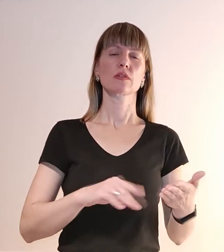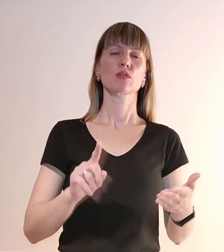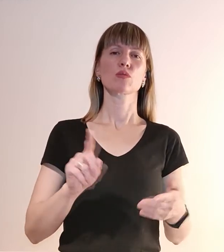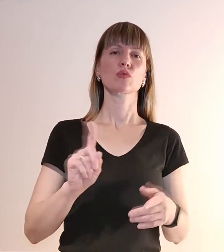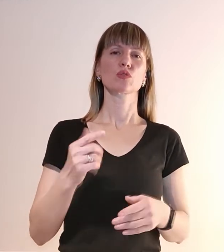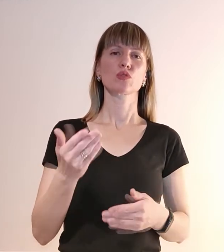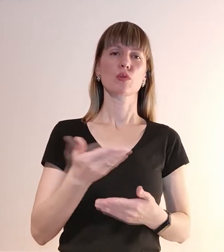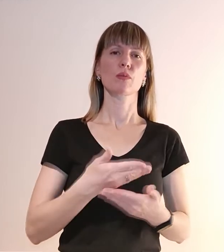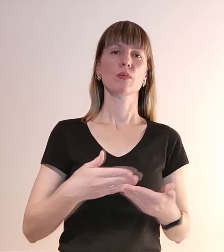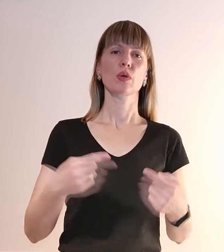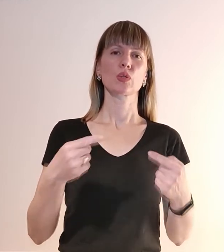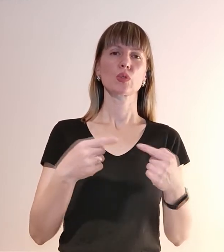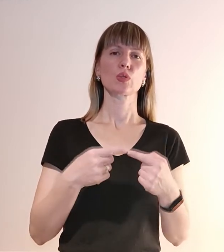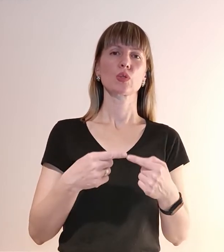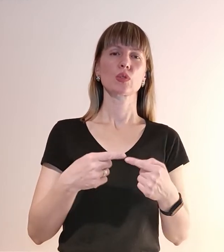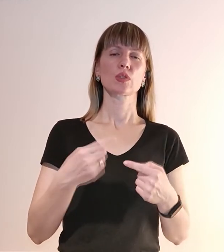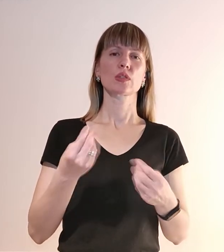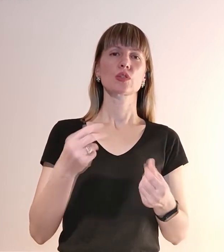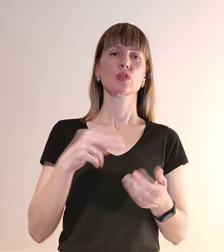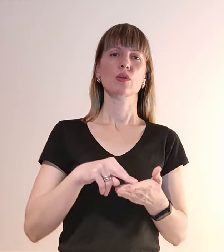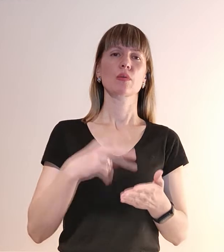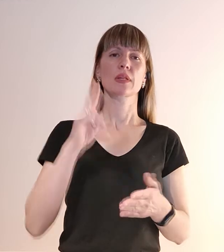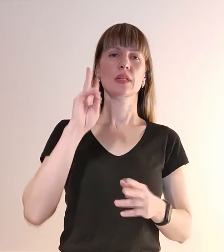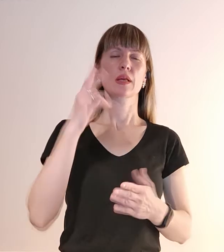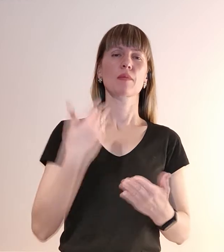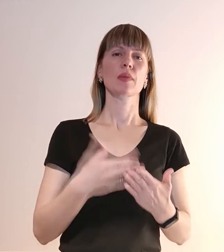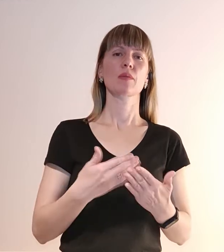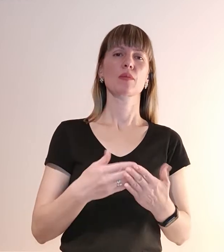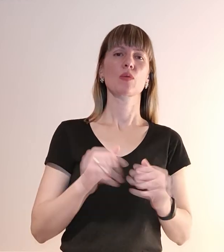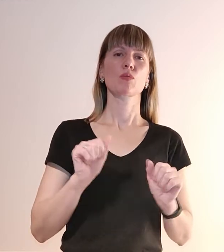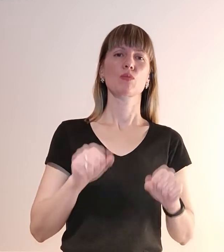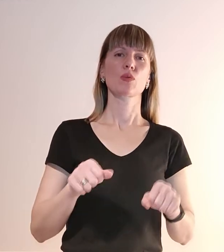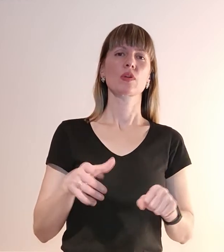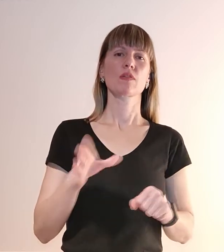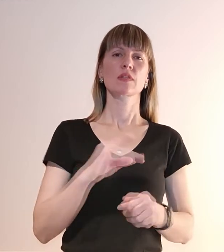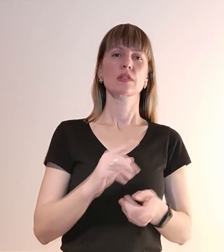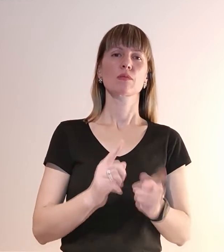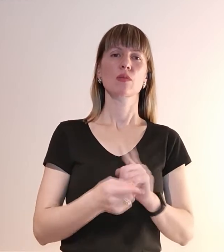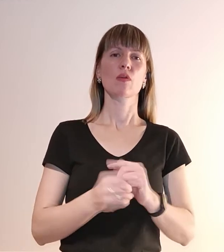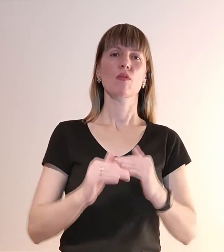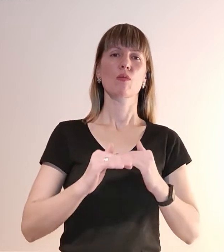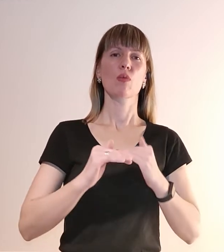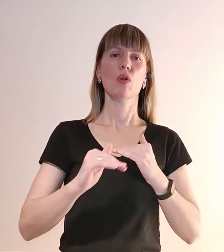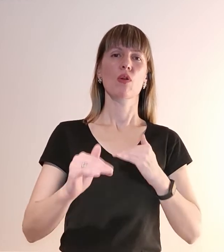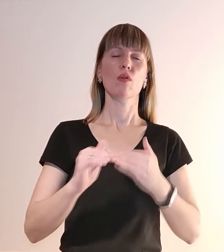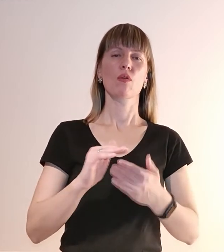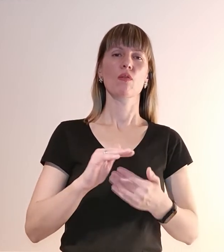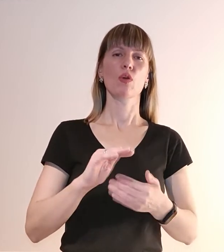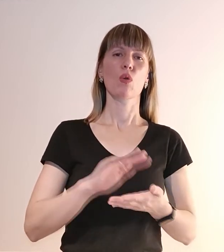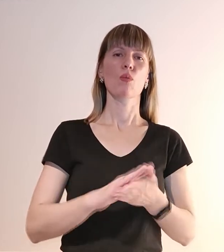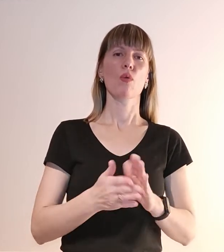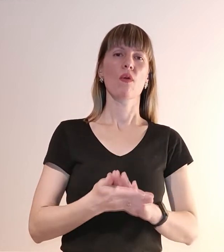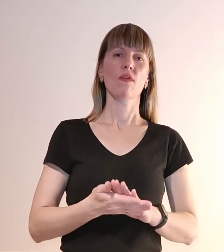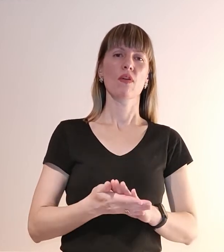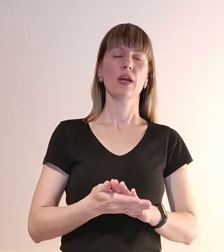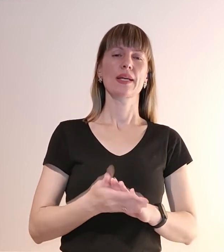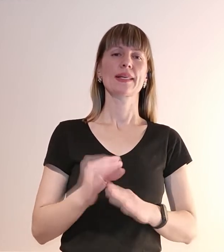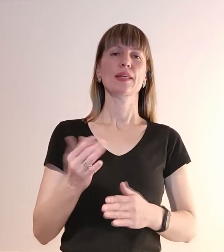точно високі вартості не знаємо приблизно, тому що це переходить по любих умовах. І ми кажемо, що